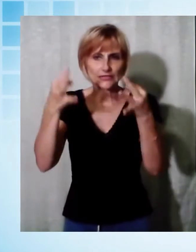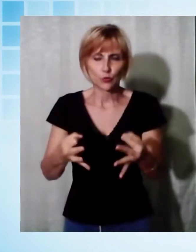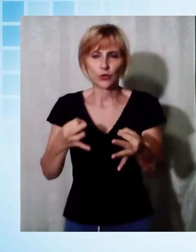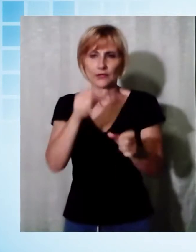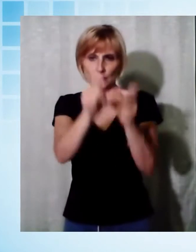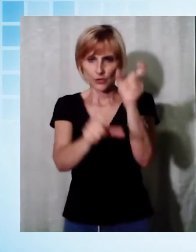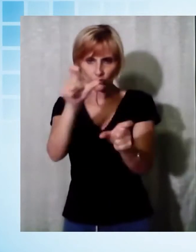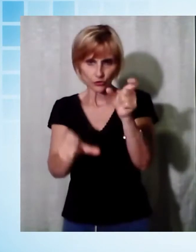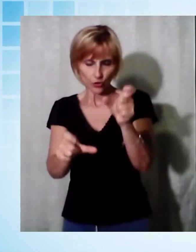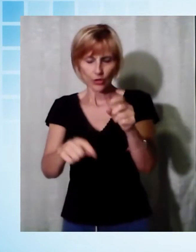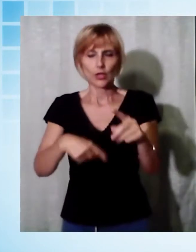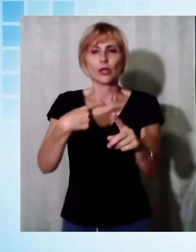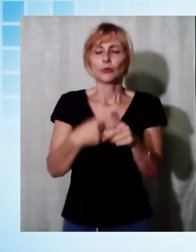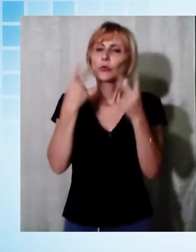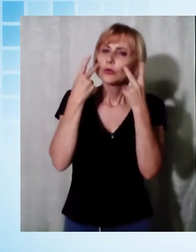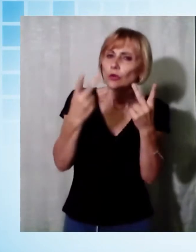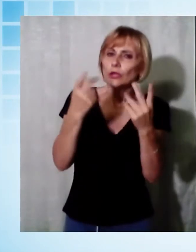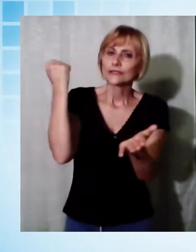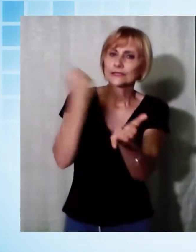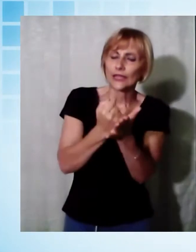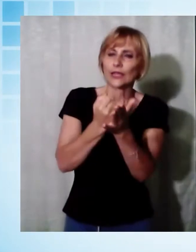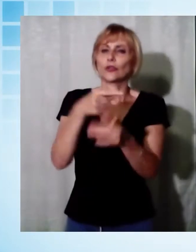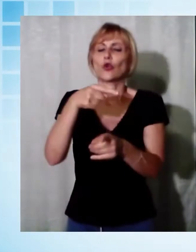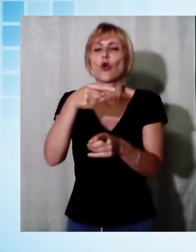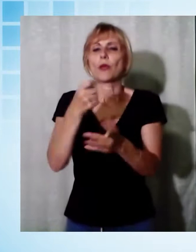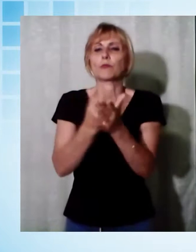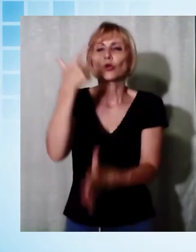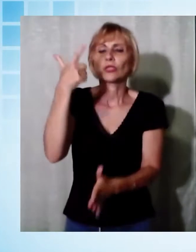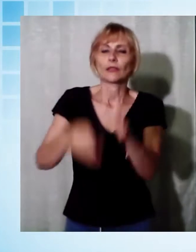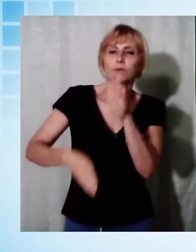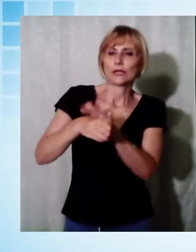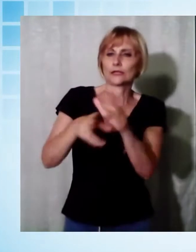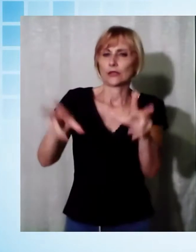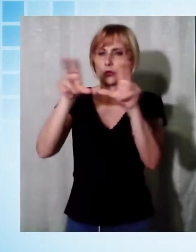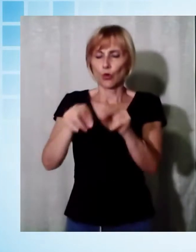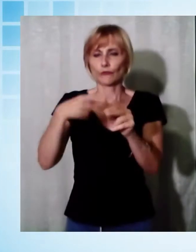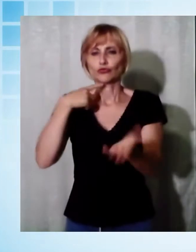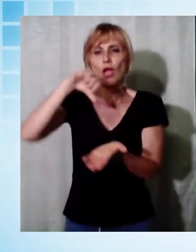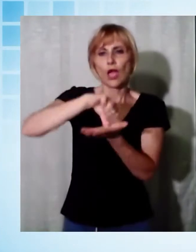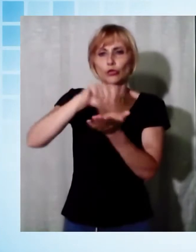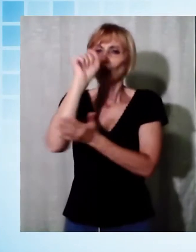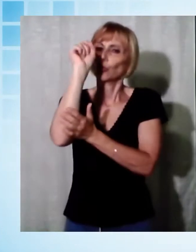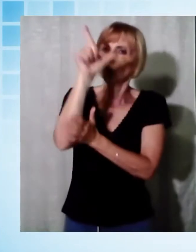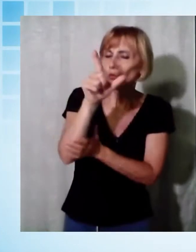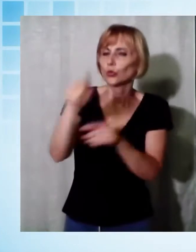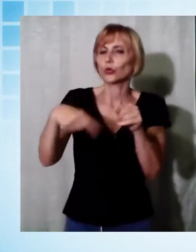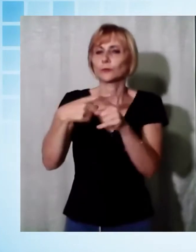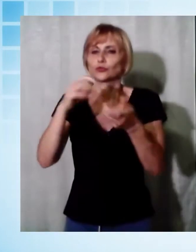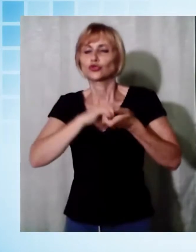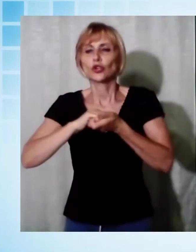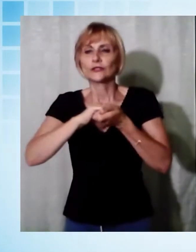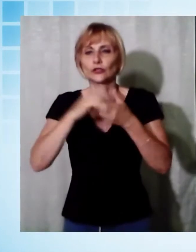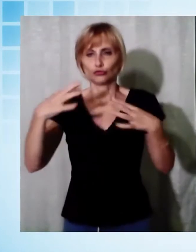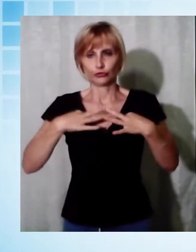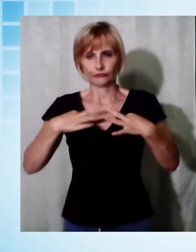segno importante di ripartenza, che mette al centro non solo la cultura, ma anche la solidarietà civile. Ci fa anche particolarmente